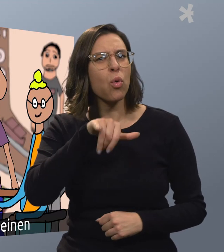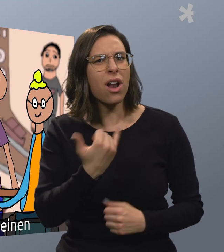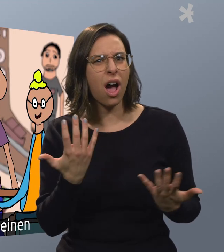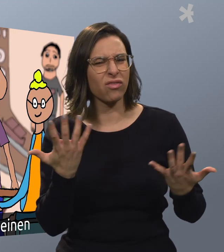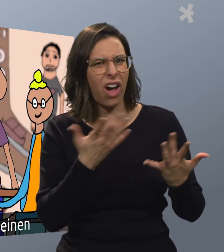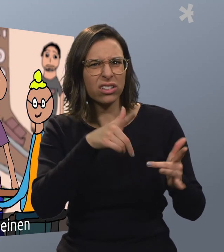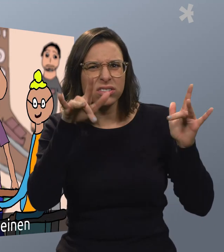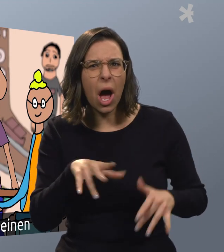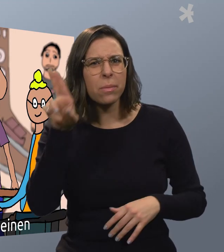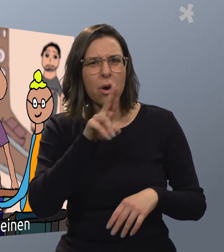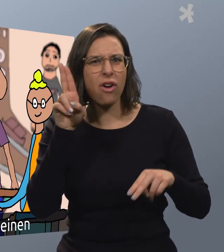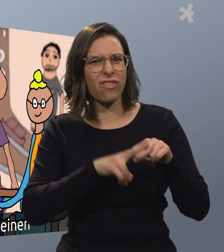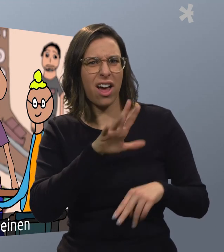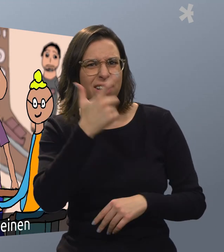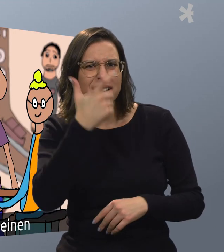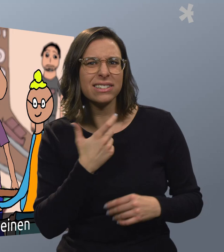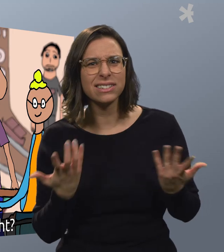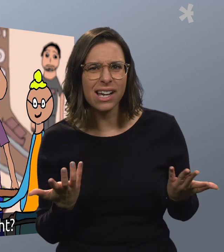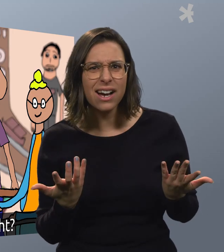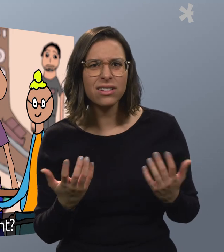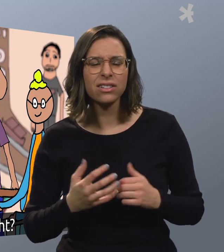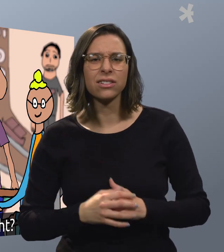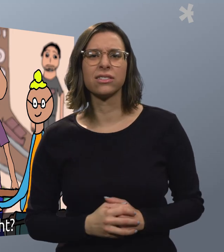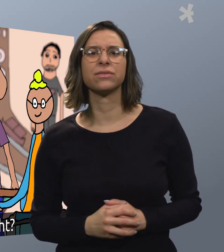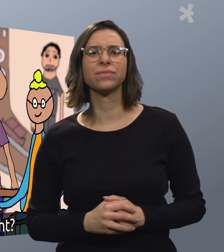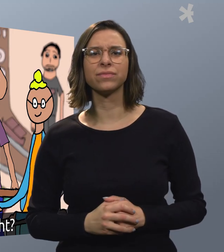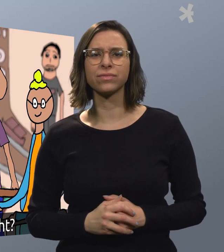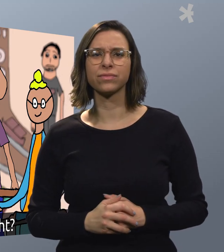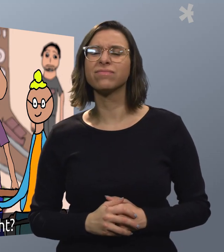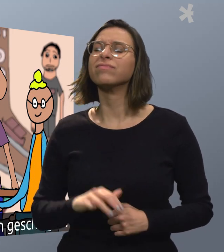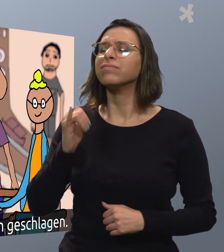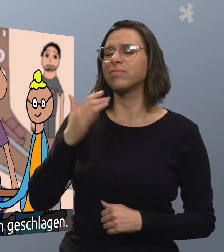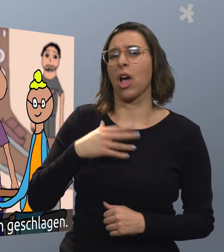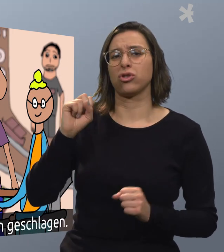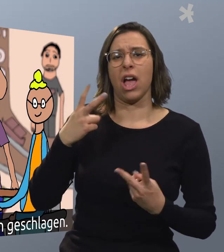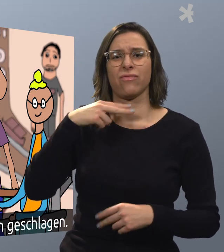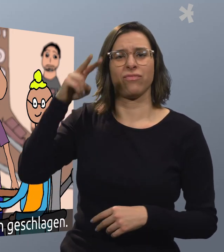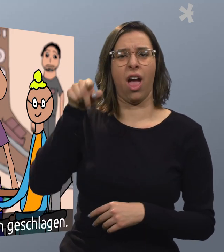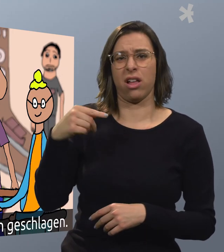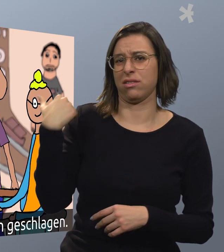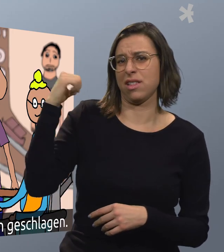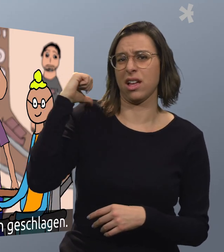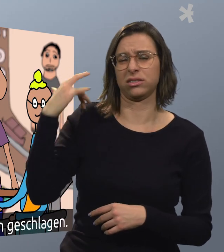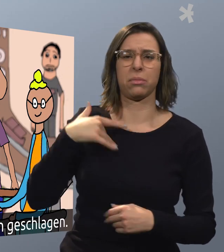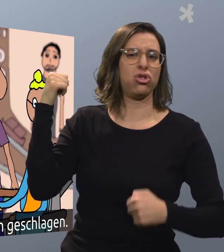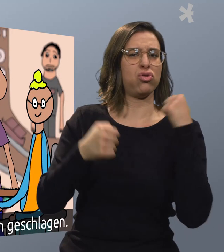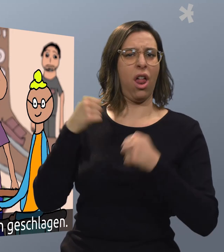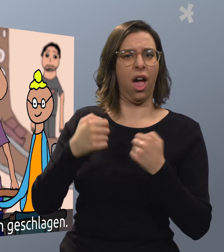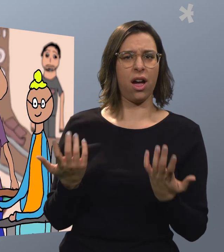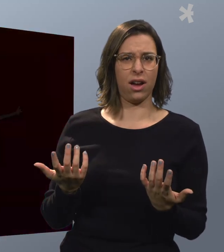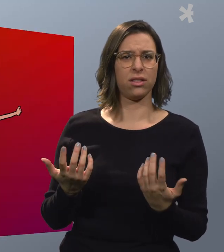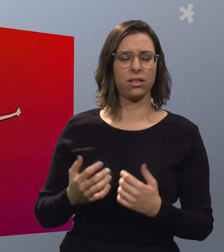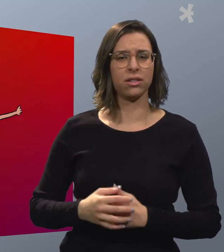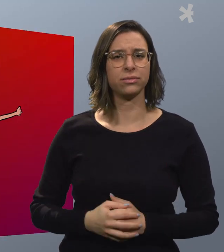Julia, was hast du da für einen blauen Fleck im Gesicht? Mein Stichvater hat mich gestern geschlagen.